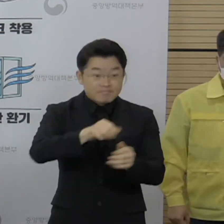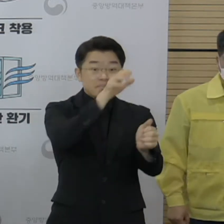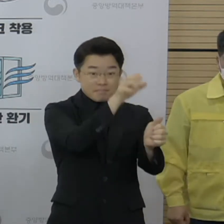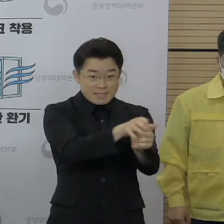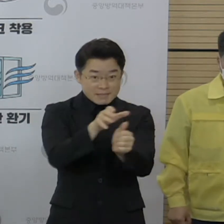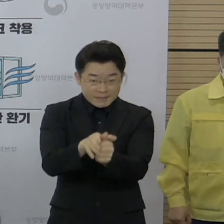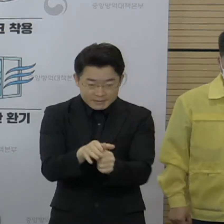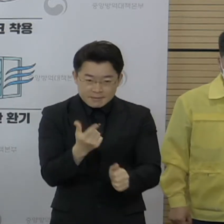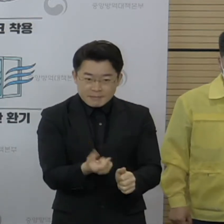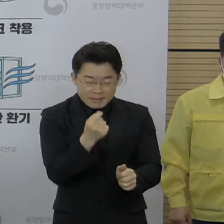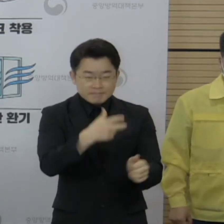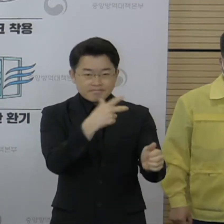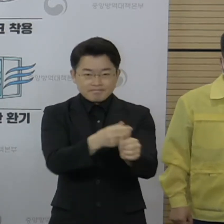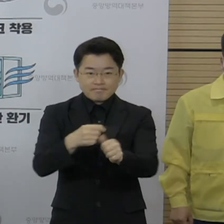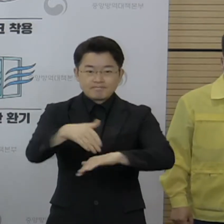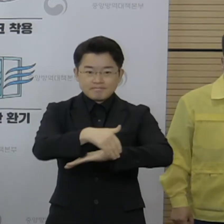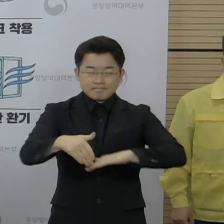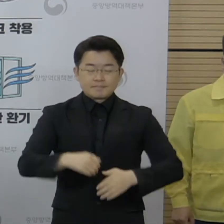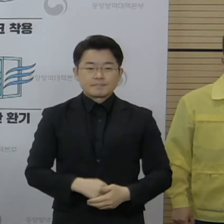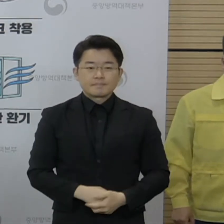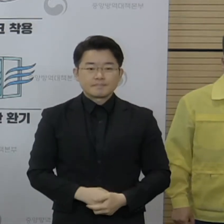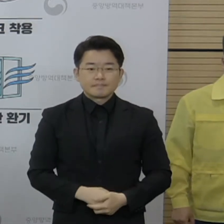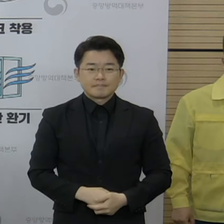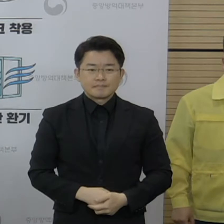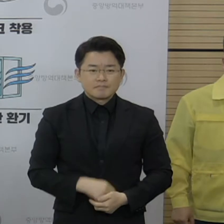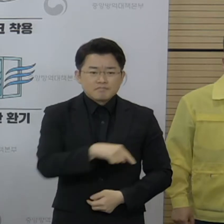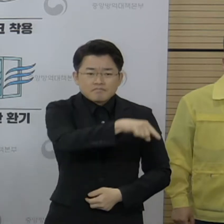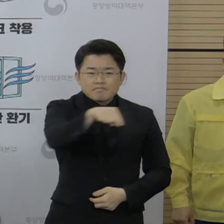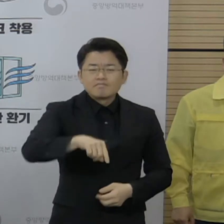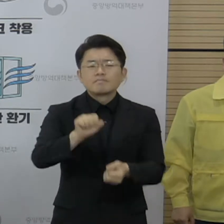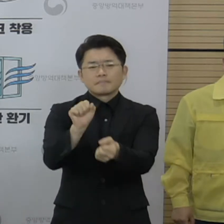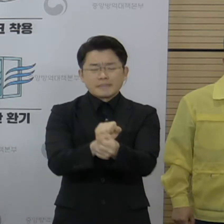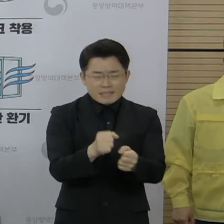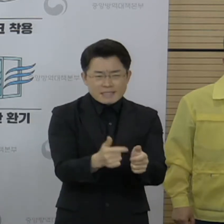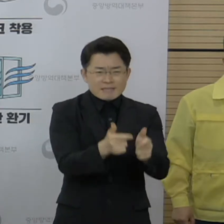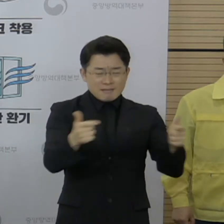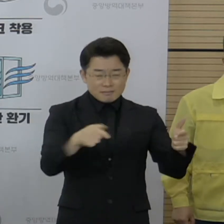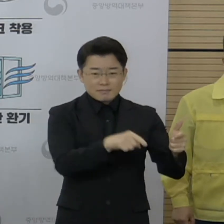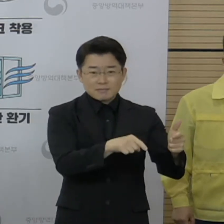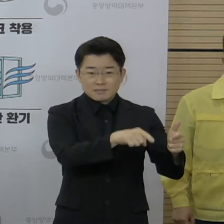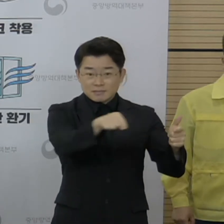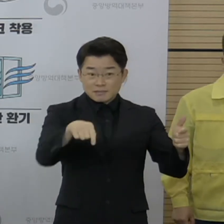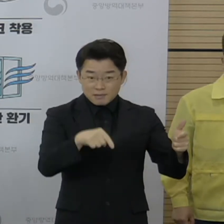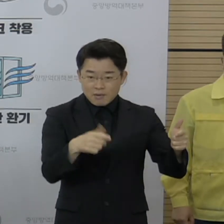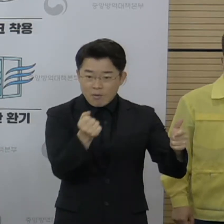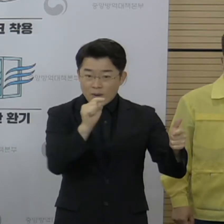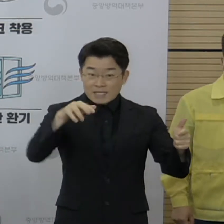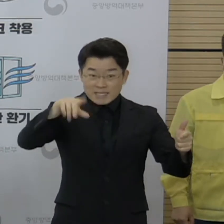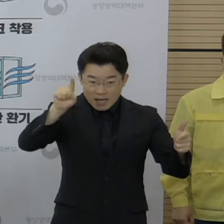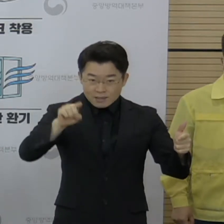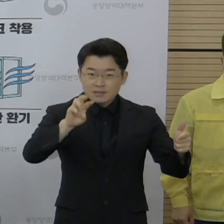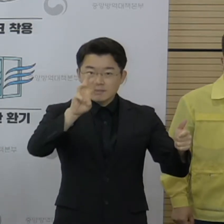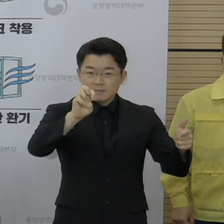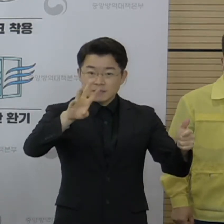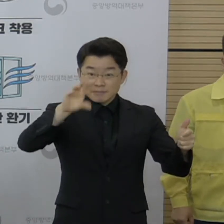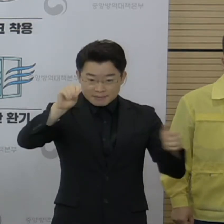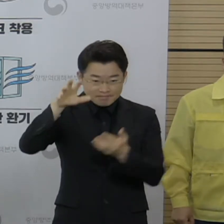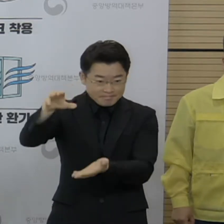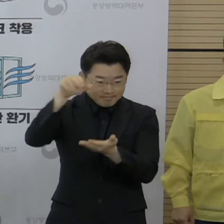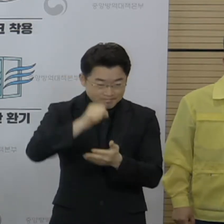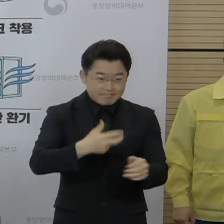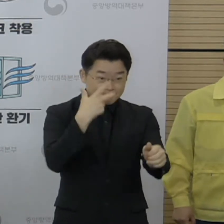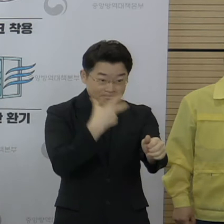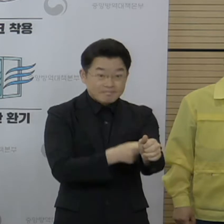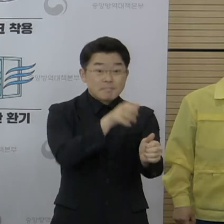조기에 시행합니다. 특히 확진자가 집중된 서울, 경기 지역에 화이자 백신 34만 명분을